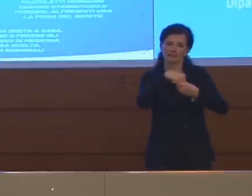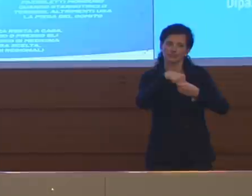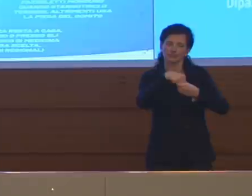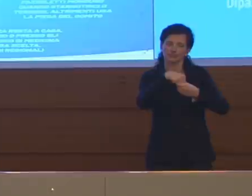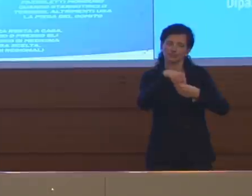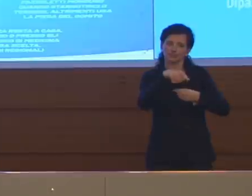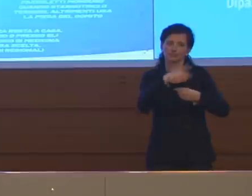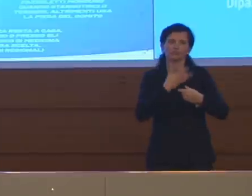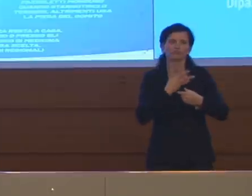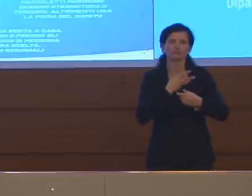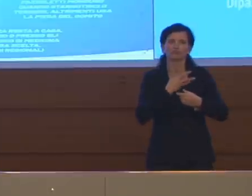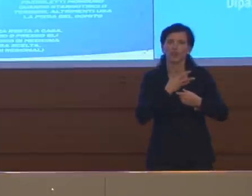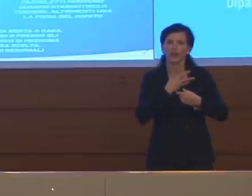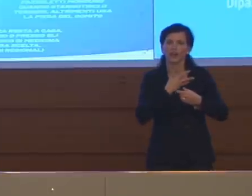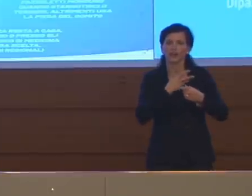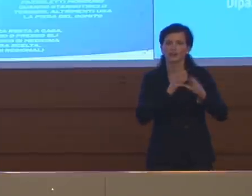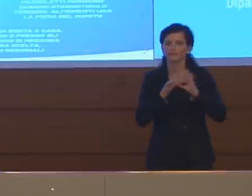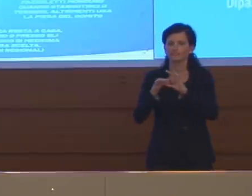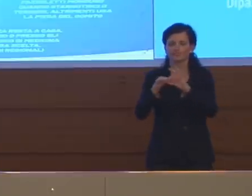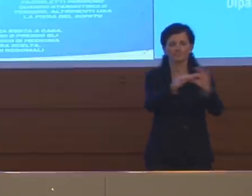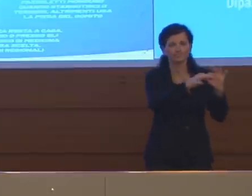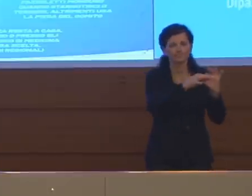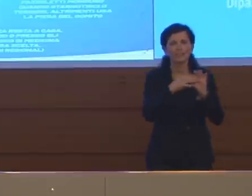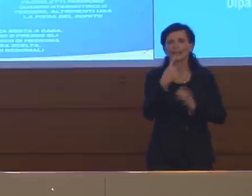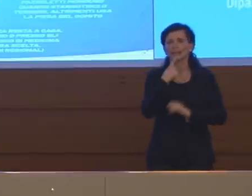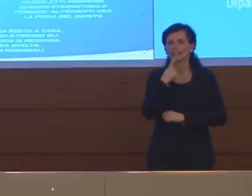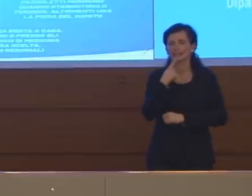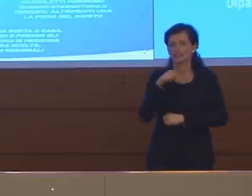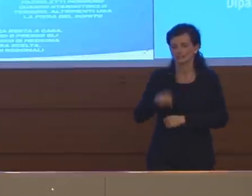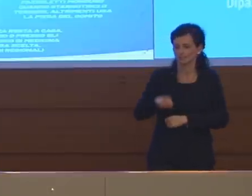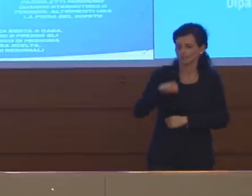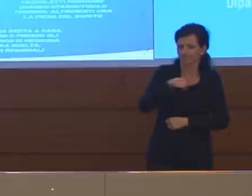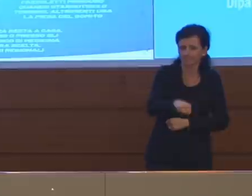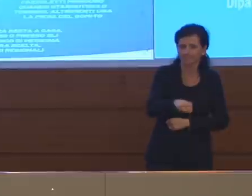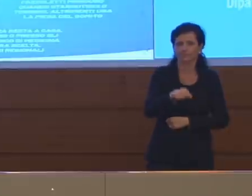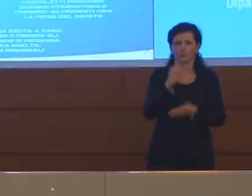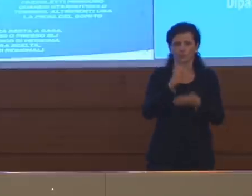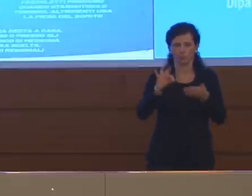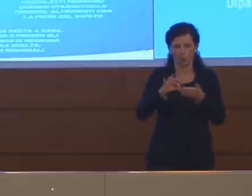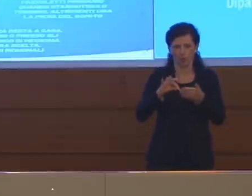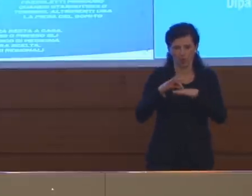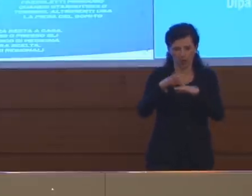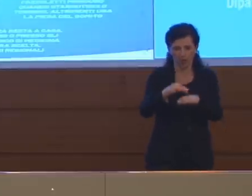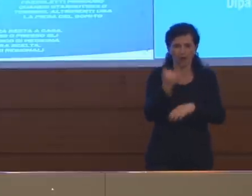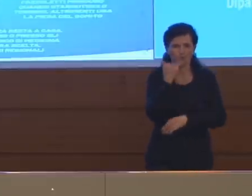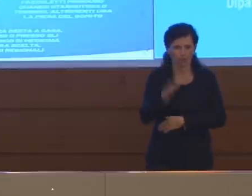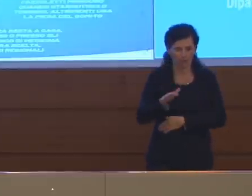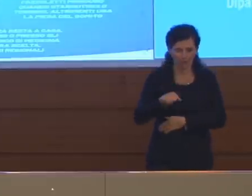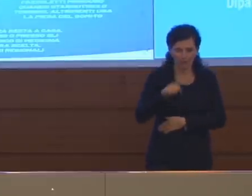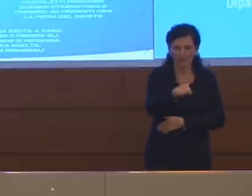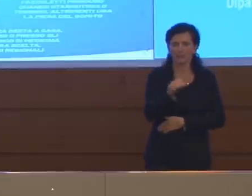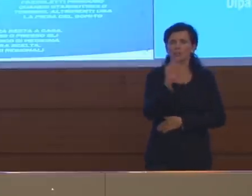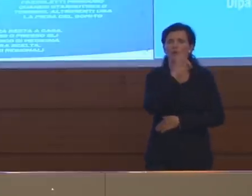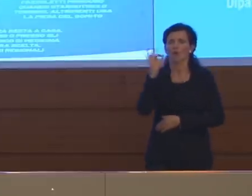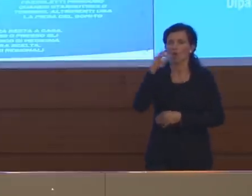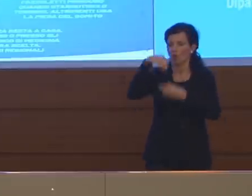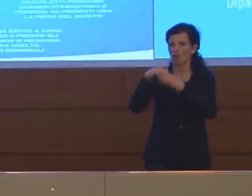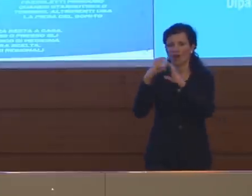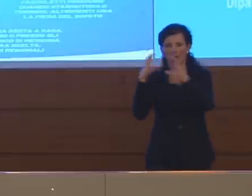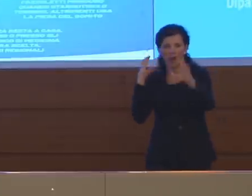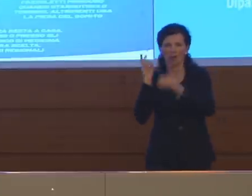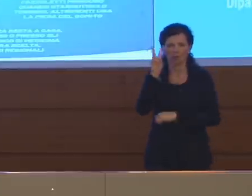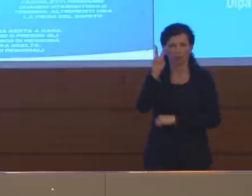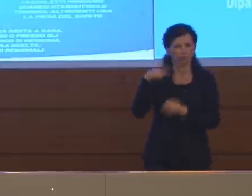correlati che sono legati a chi porta i ragazzini, ai mezzi di trasporto, a tutta una serie che non sono